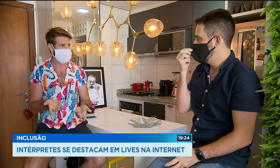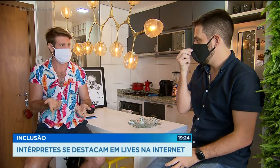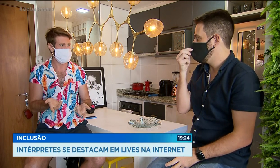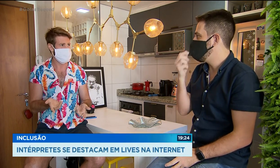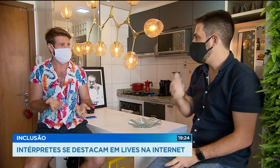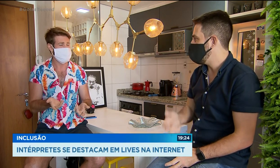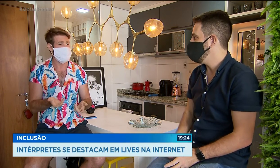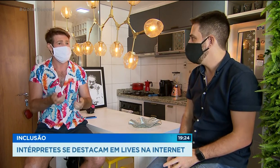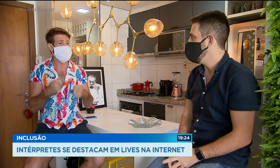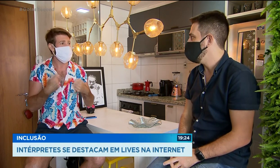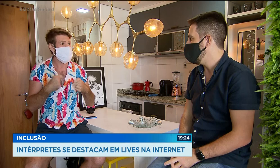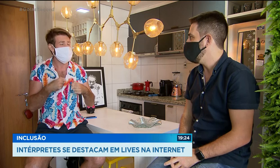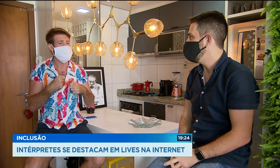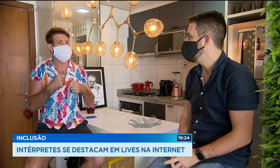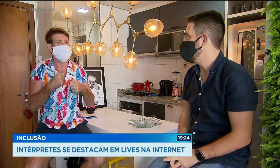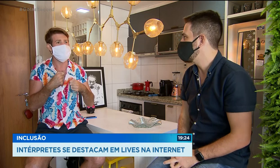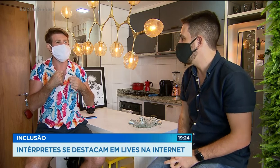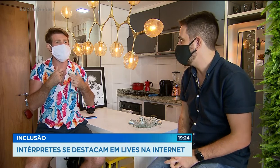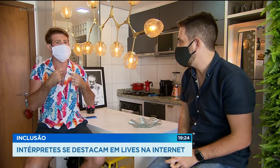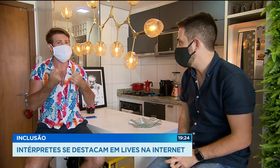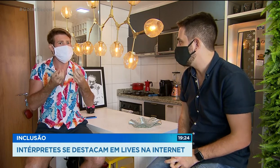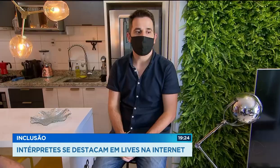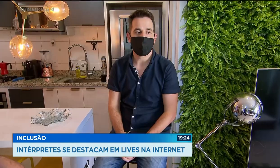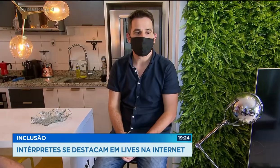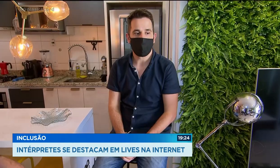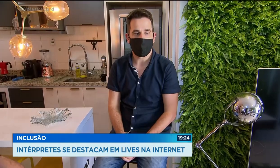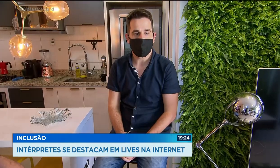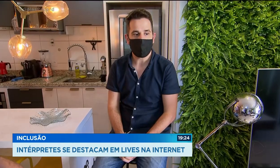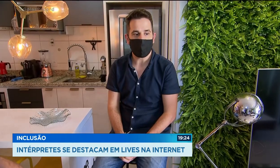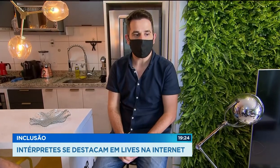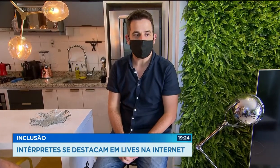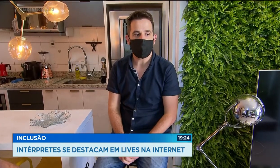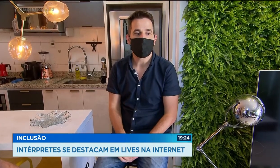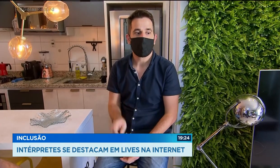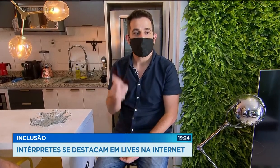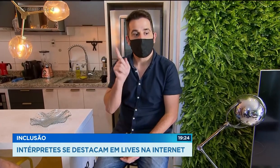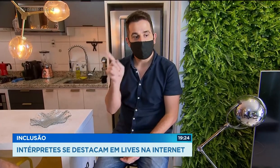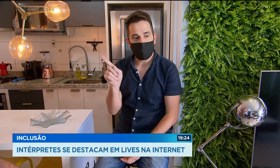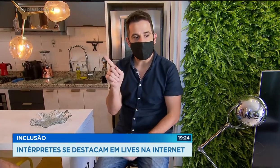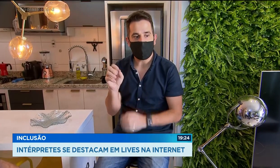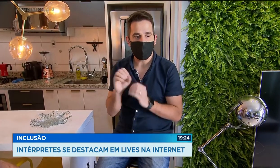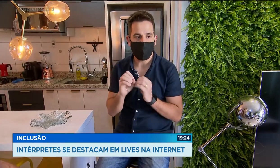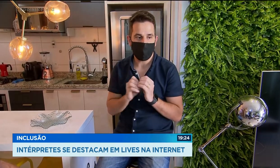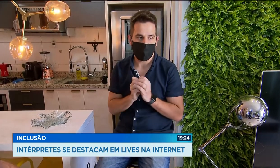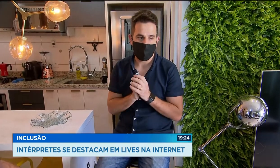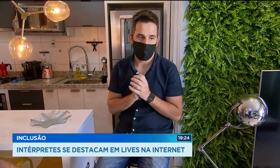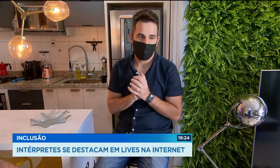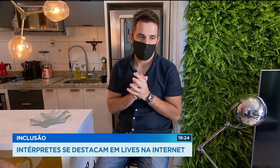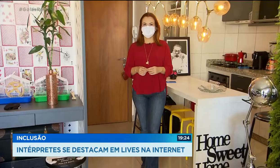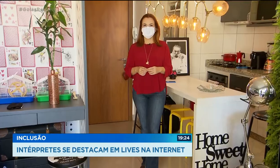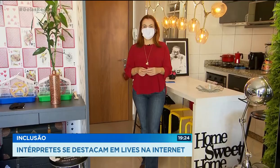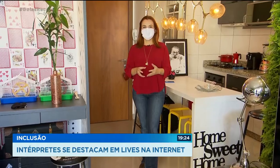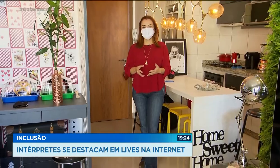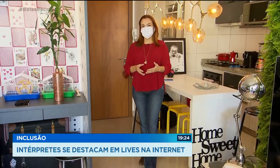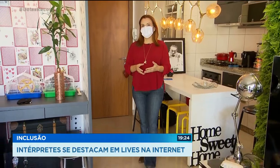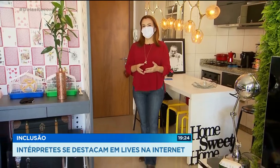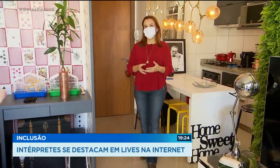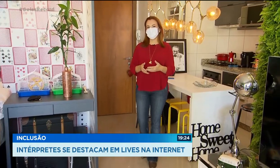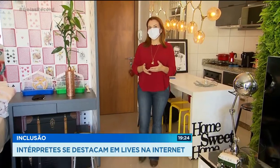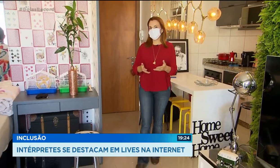Então, para mim, é muito mais complicado. Diego tem papel fundamental nesse processo de inclusão. Diego aprendeu a língua dos